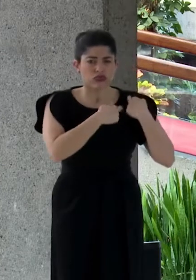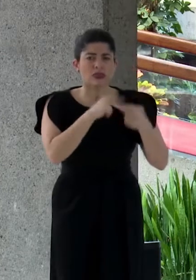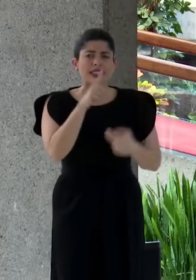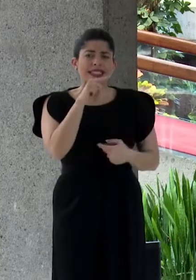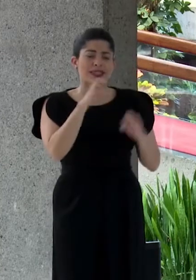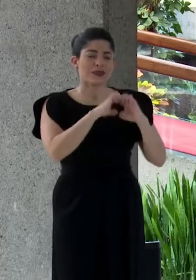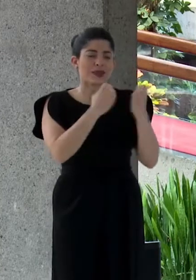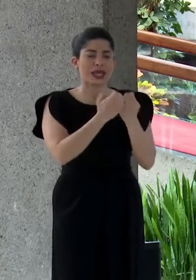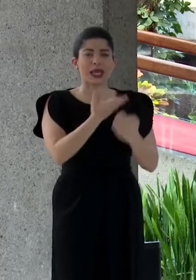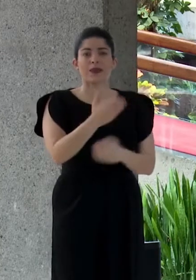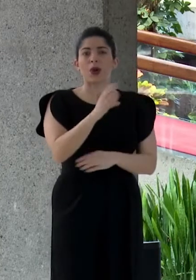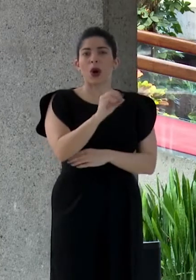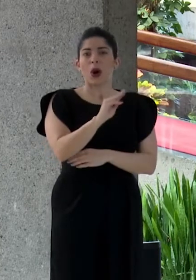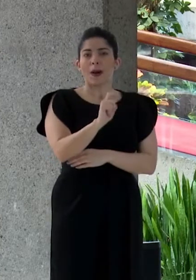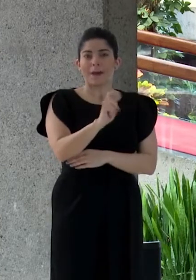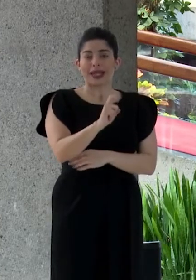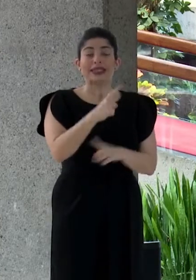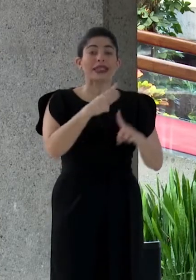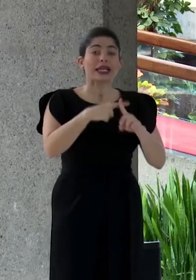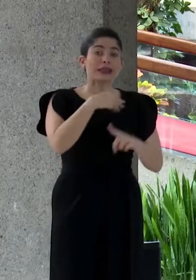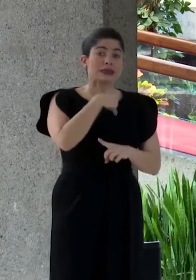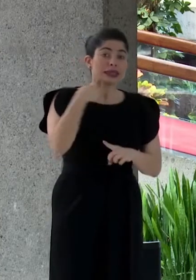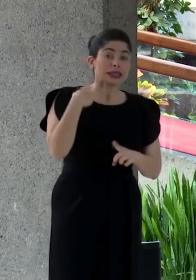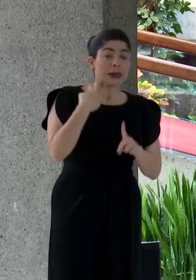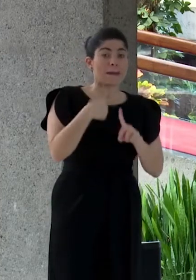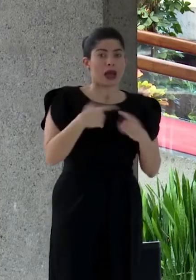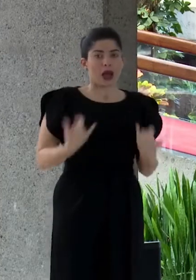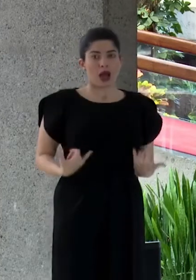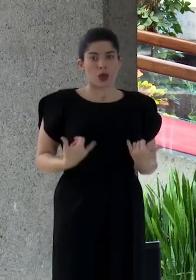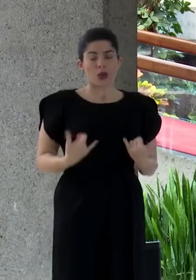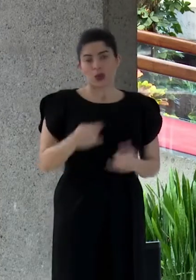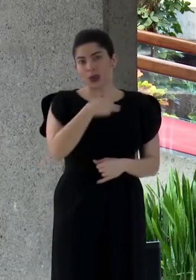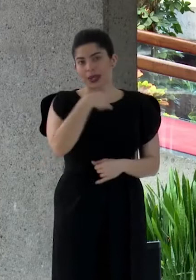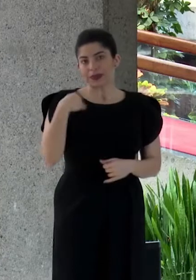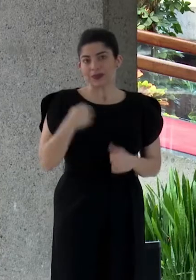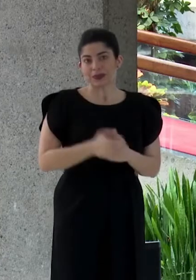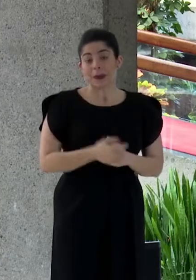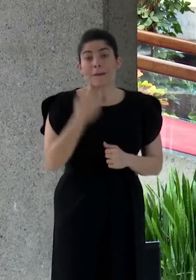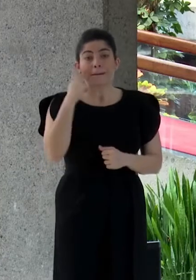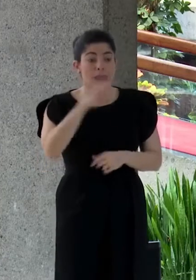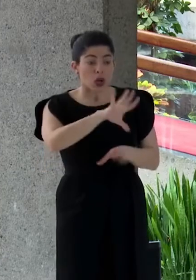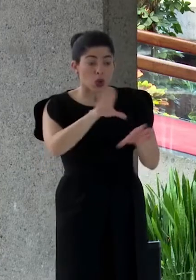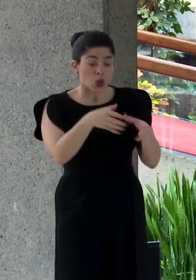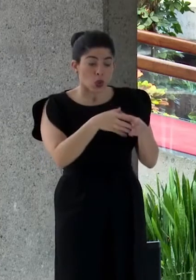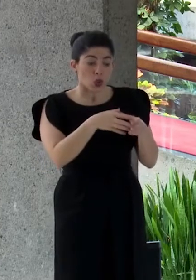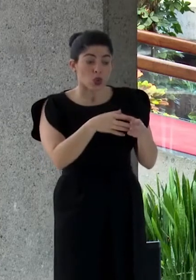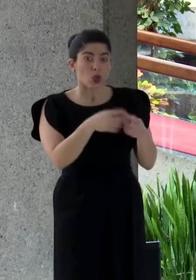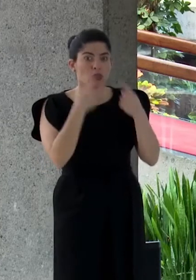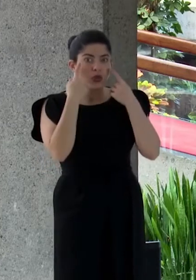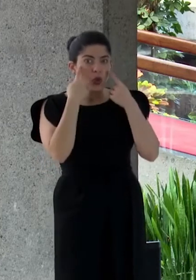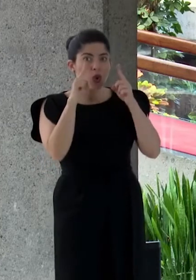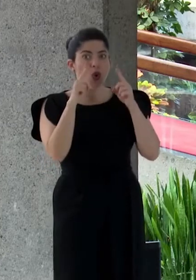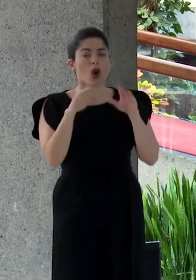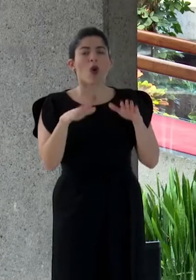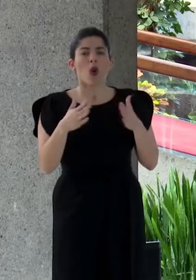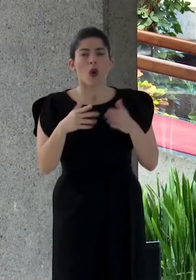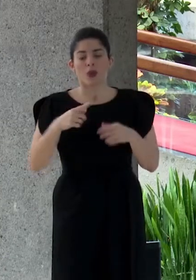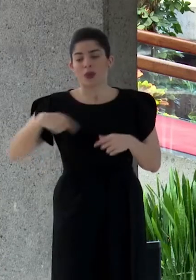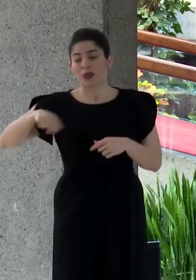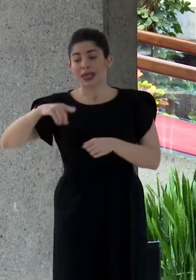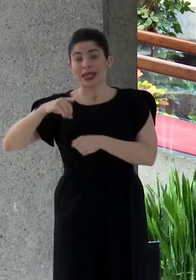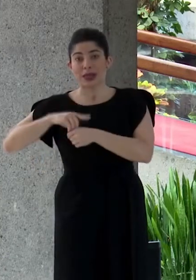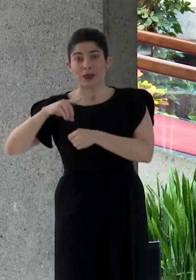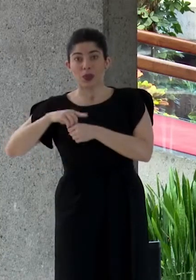equipo de COMEX, de sus exministros y de sus actuales jerarcas, para lograr, con el apoyo responsable de los